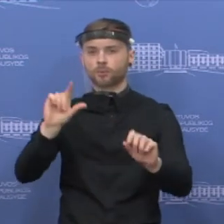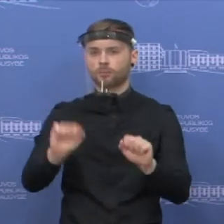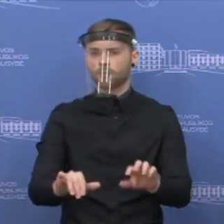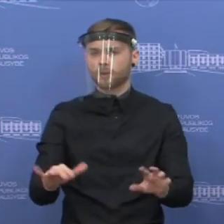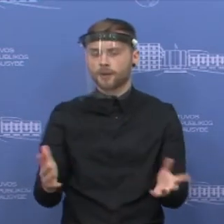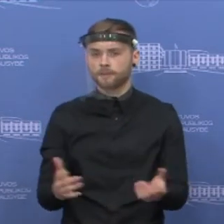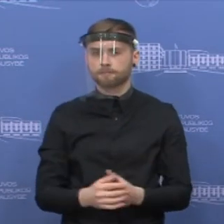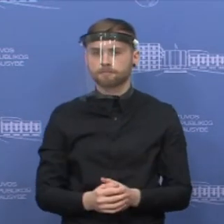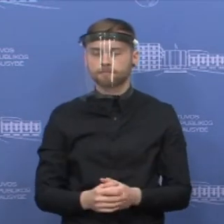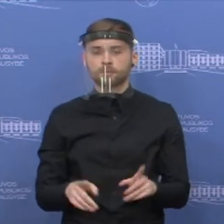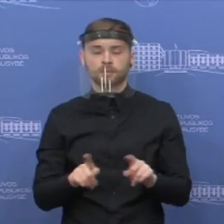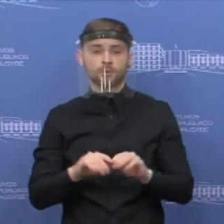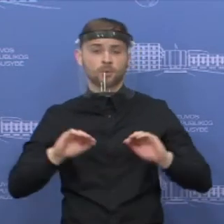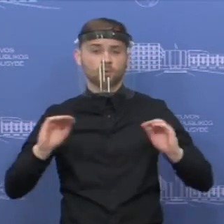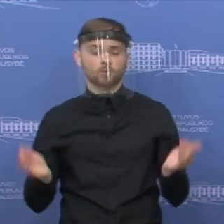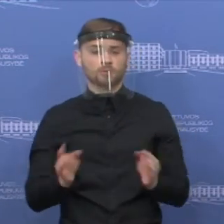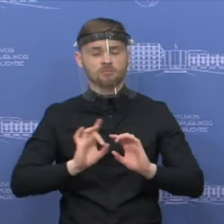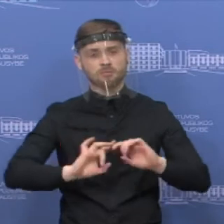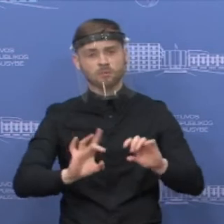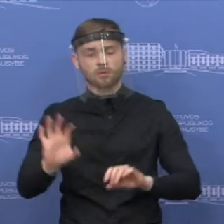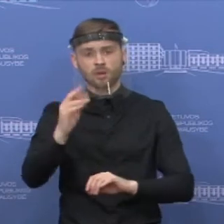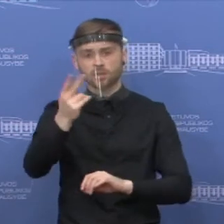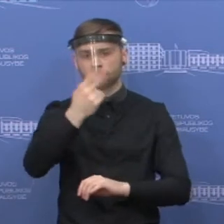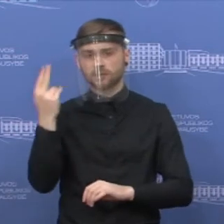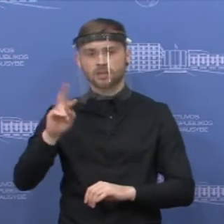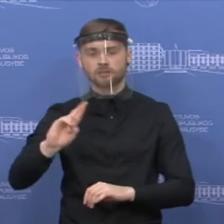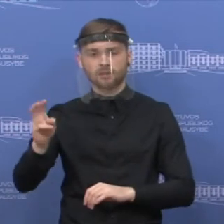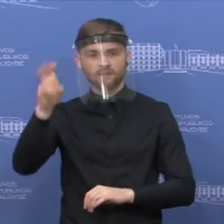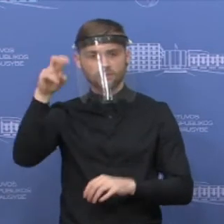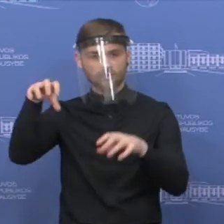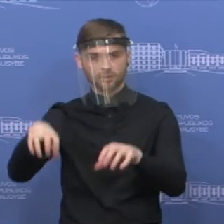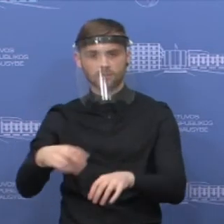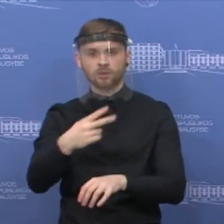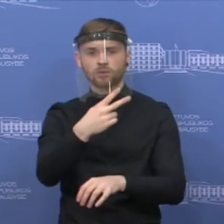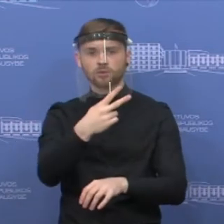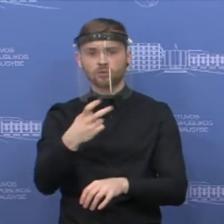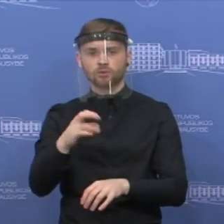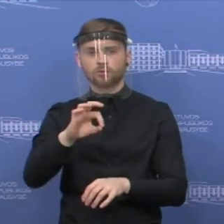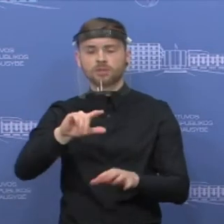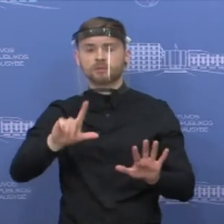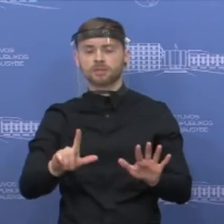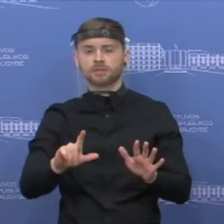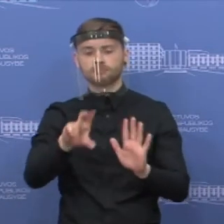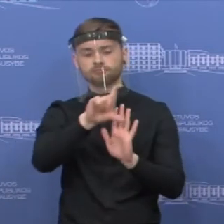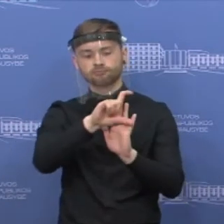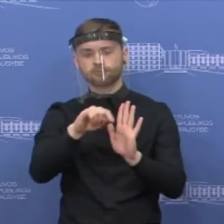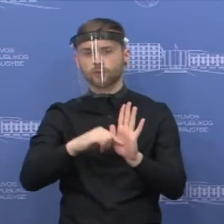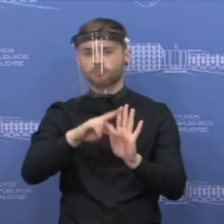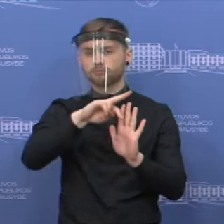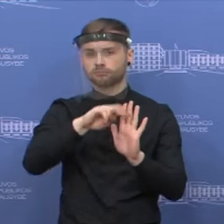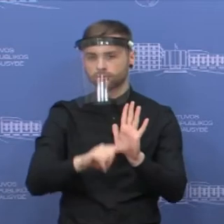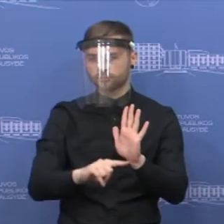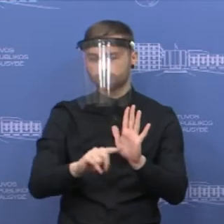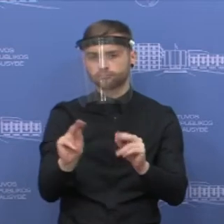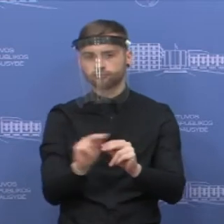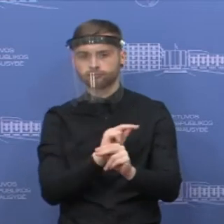Trumpai pakomentuosiu Lietuvos Respublikos vyriausybės nutarymo 207 pakeitimus. Kurie yra